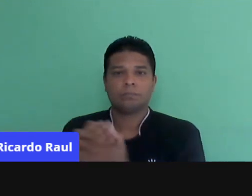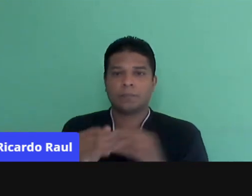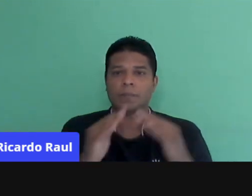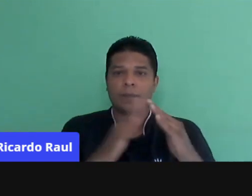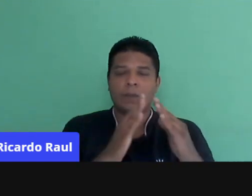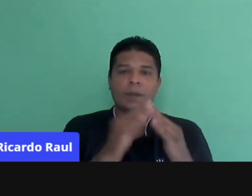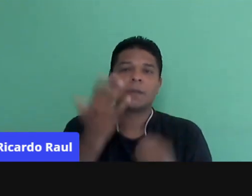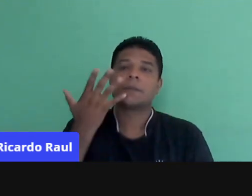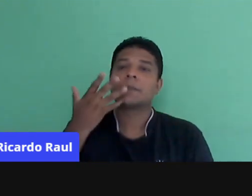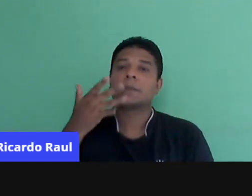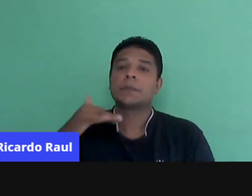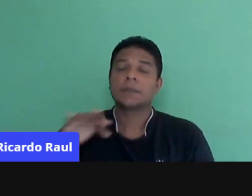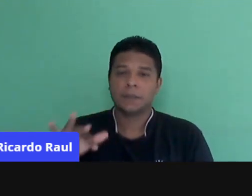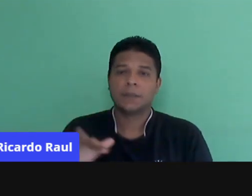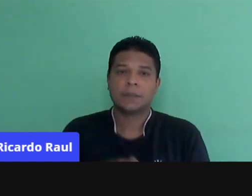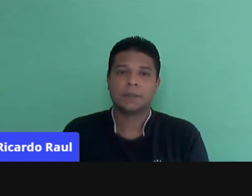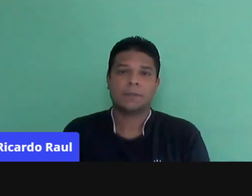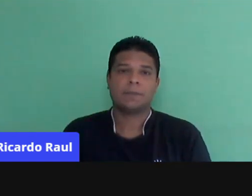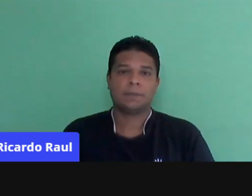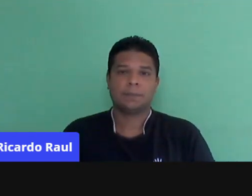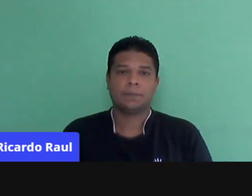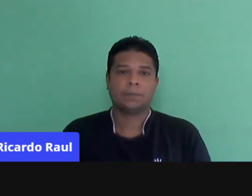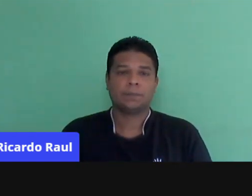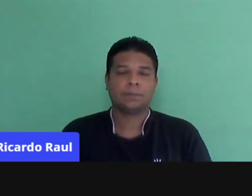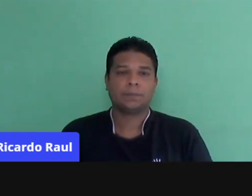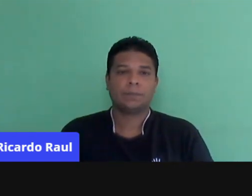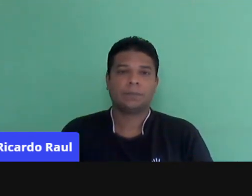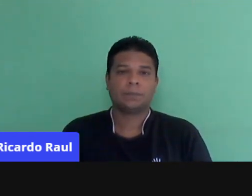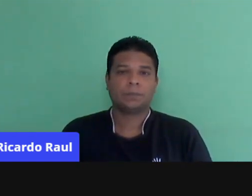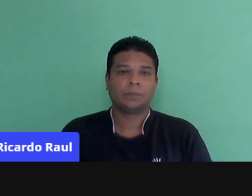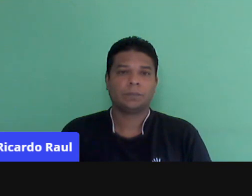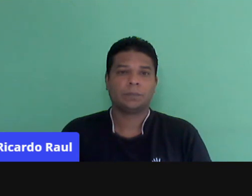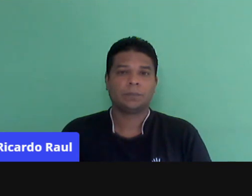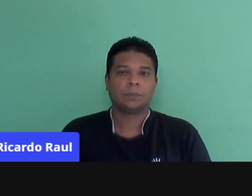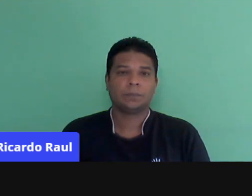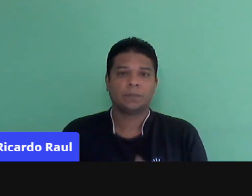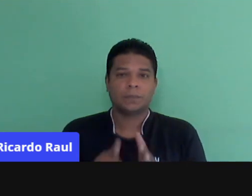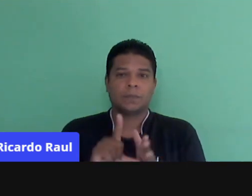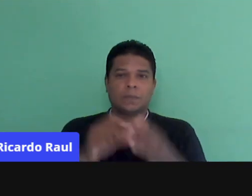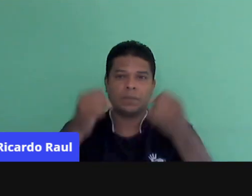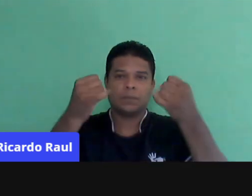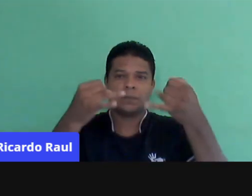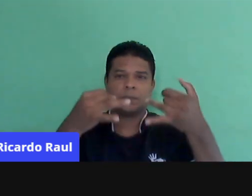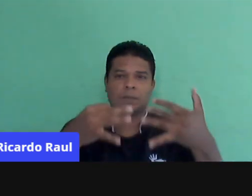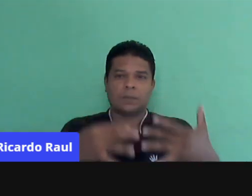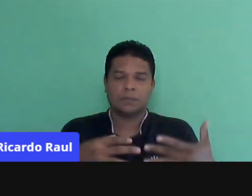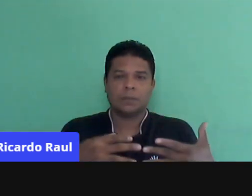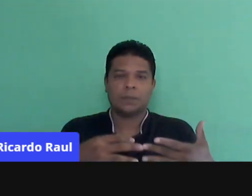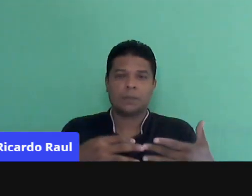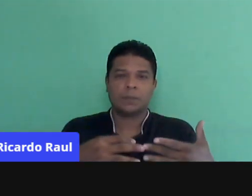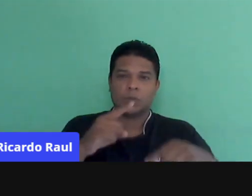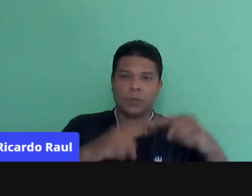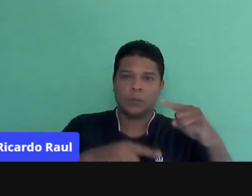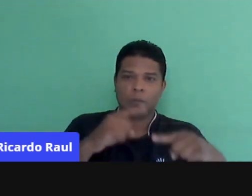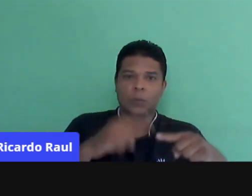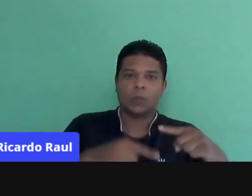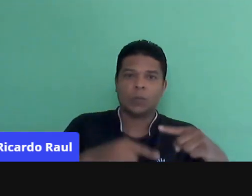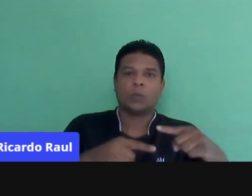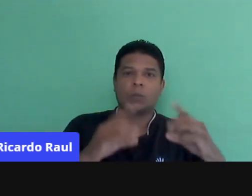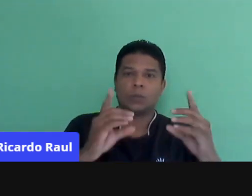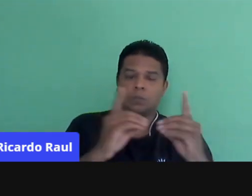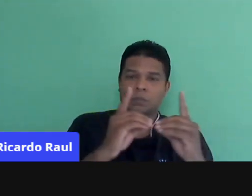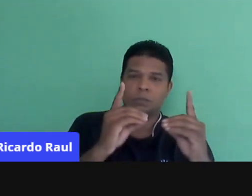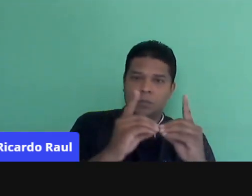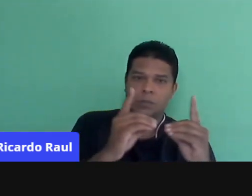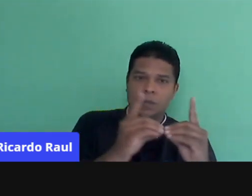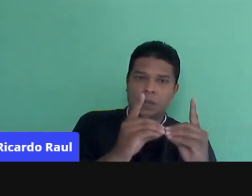das crianças, de alguma forma. Bom, antes de falar das questões dos recursos didáticos, eu